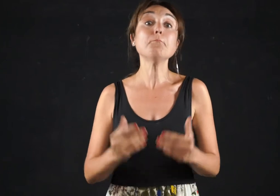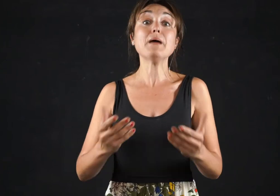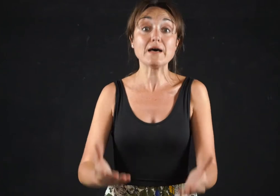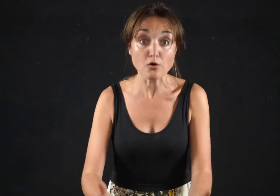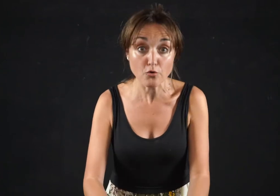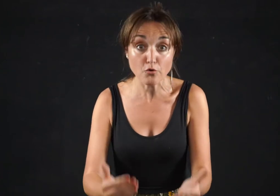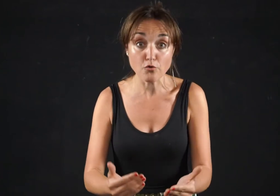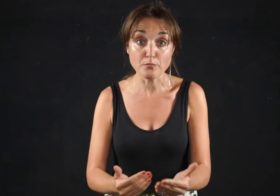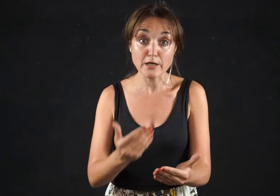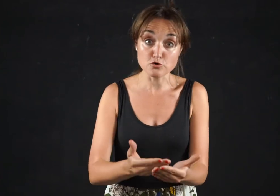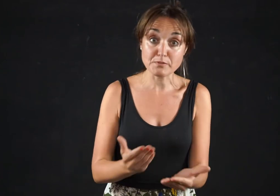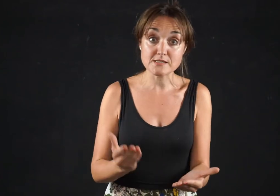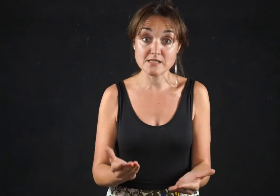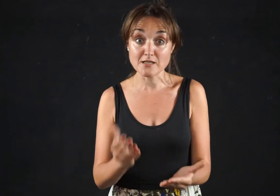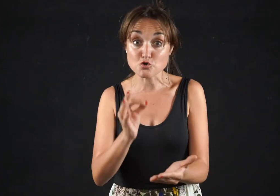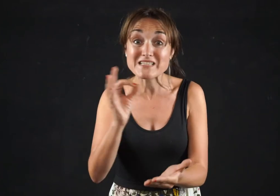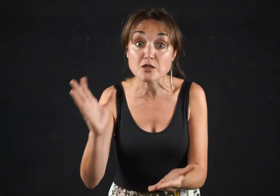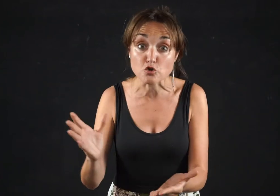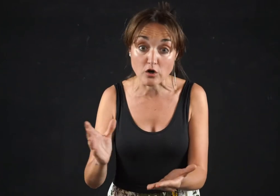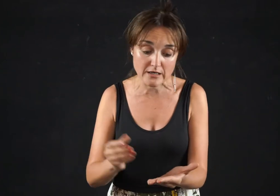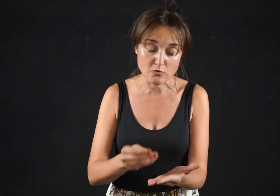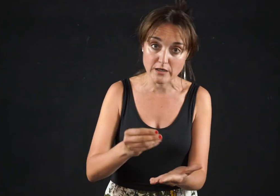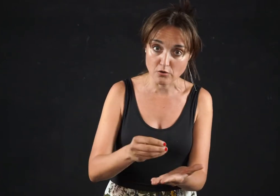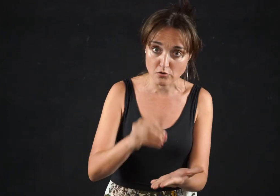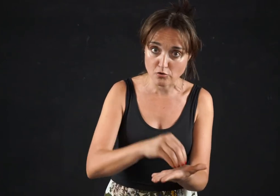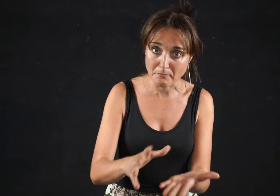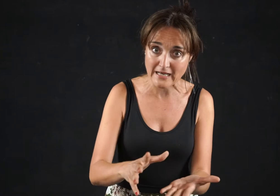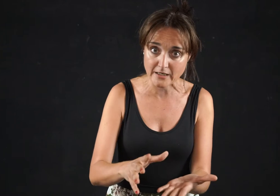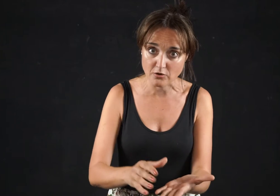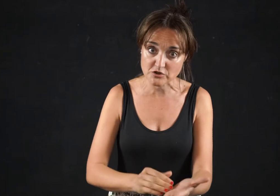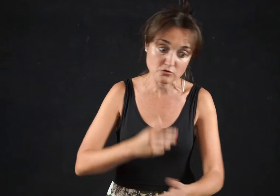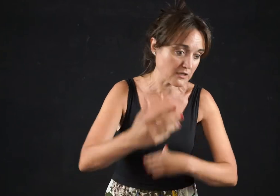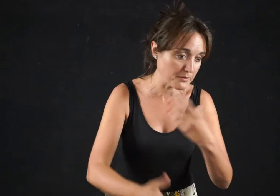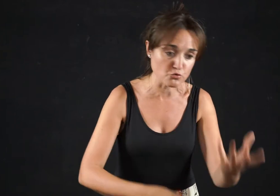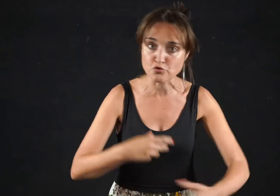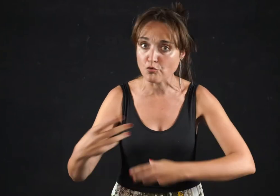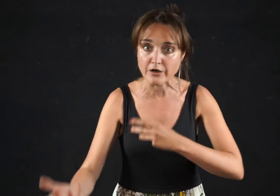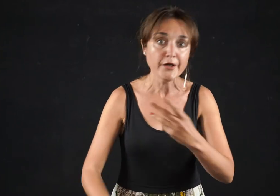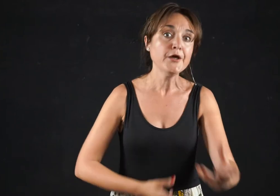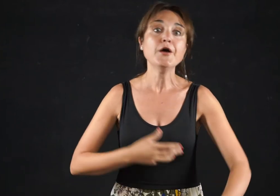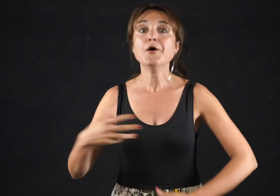parlo come lo spezzino doc, quello col marchio, se no sarebbe tutto un...